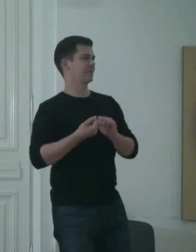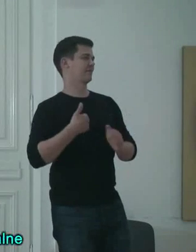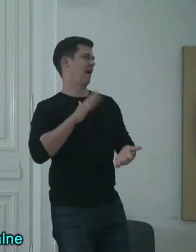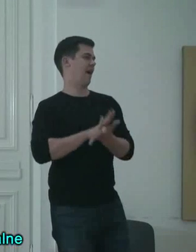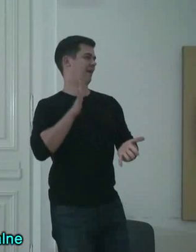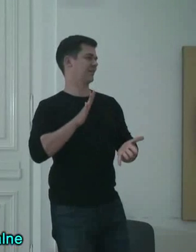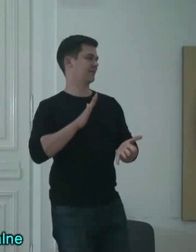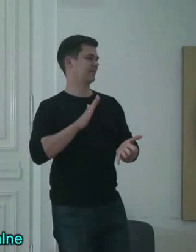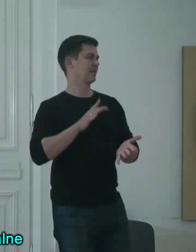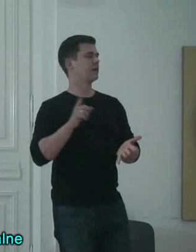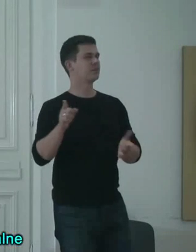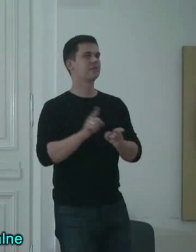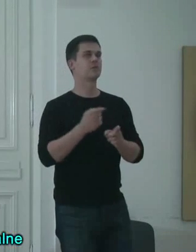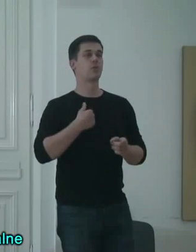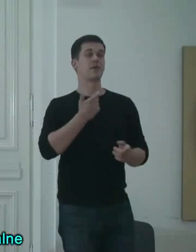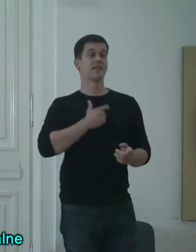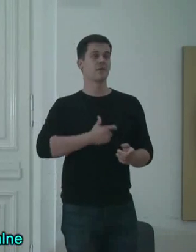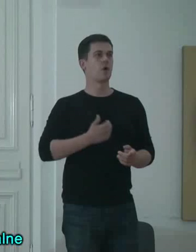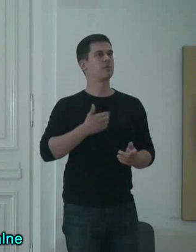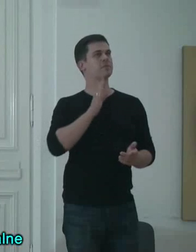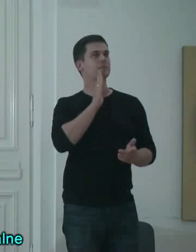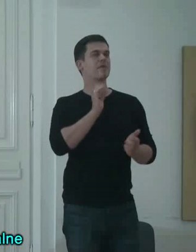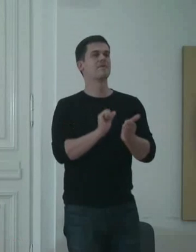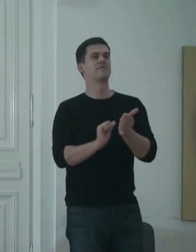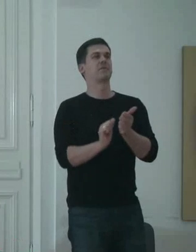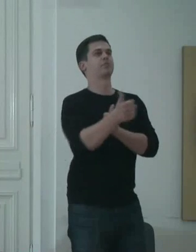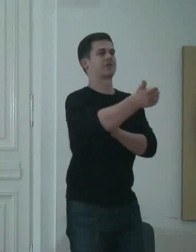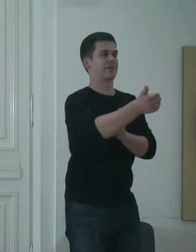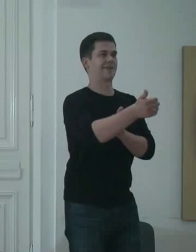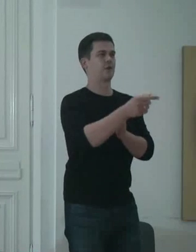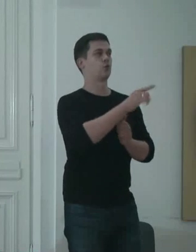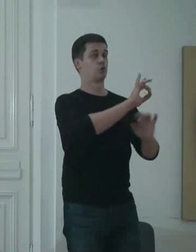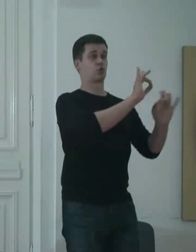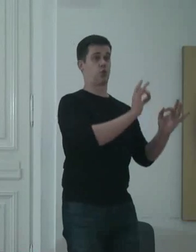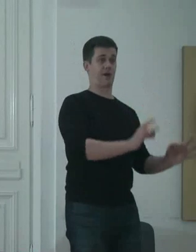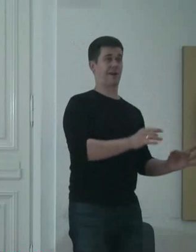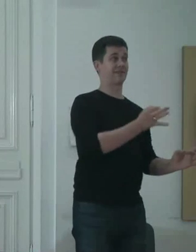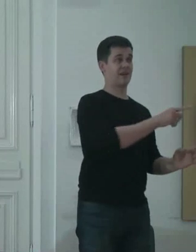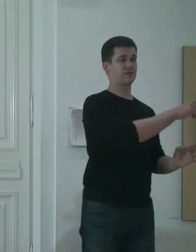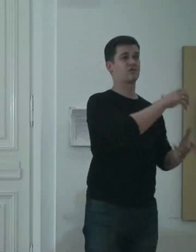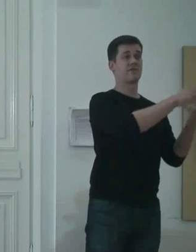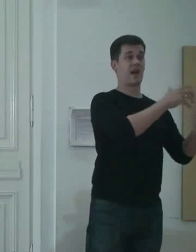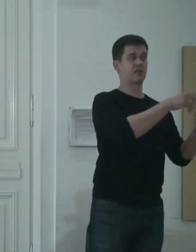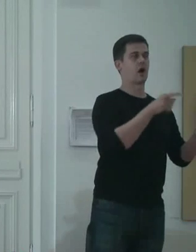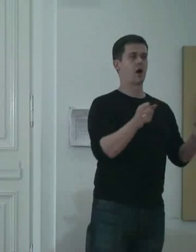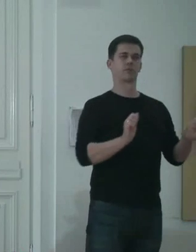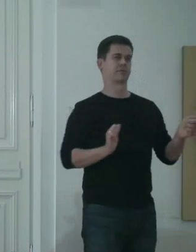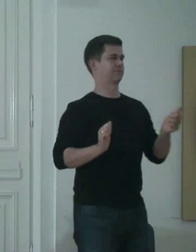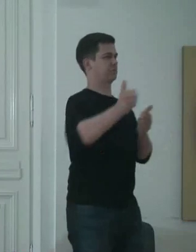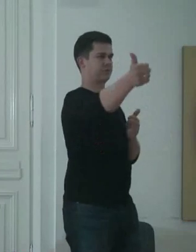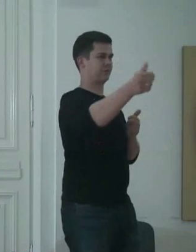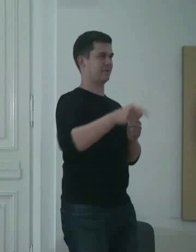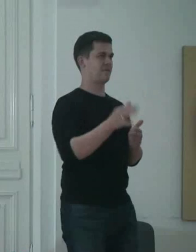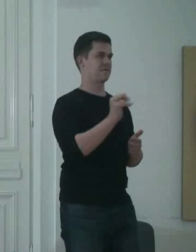takie indywidualne i wyprzedzały to, co działo się w sztuce na świecie. I